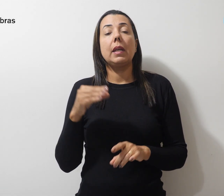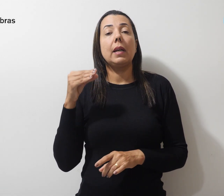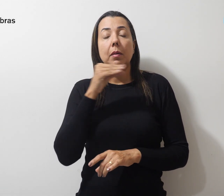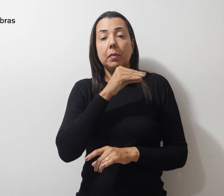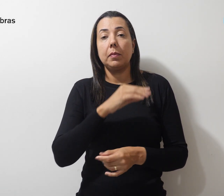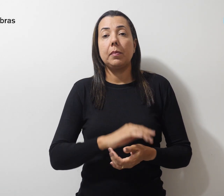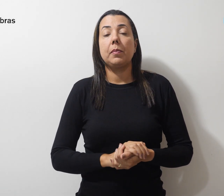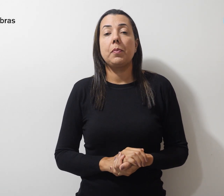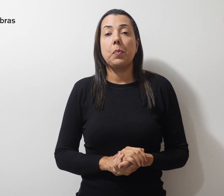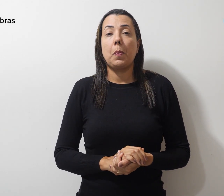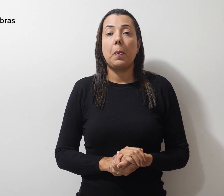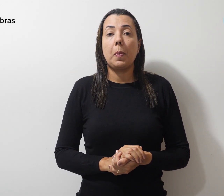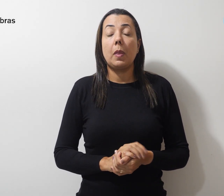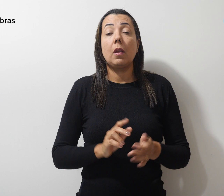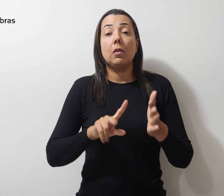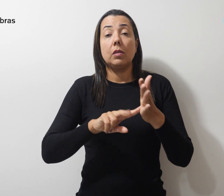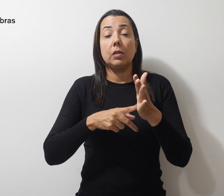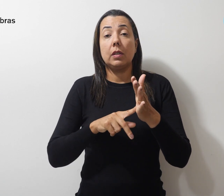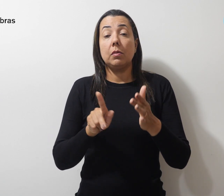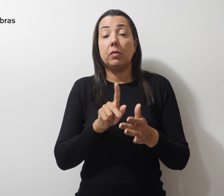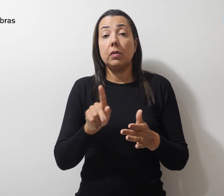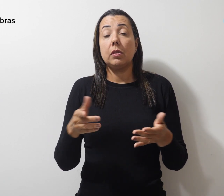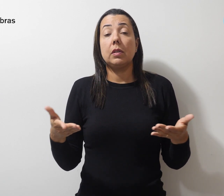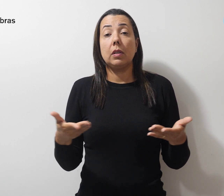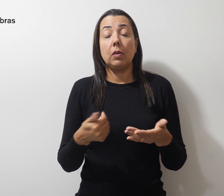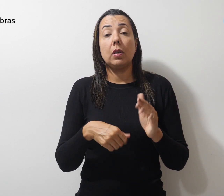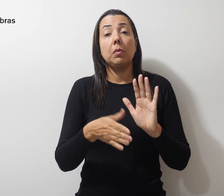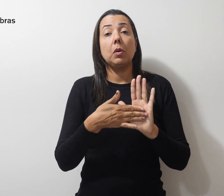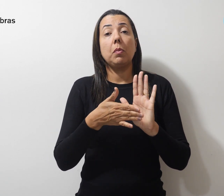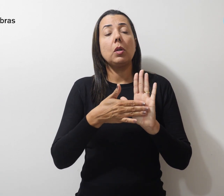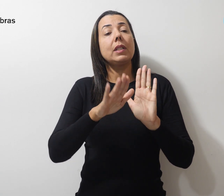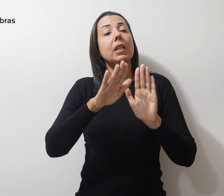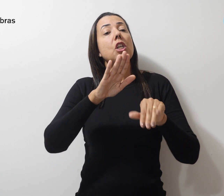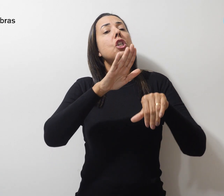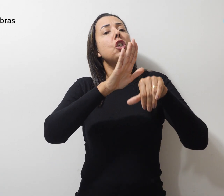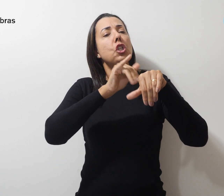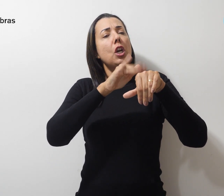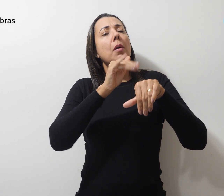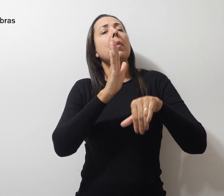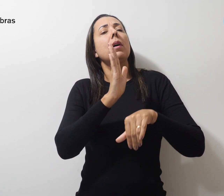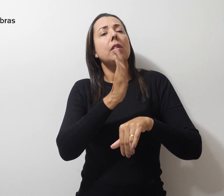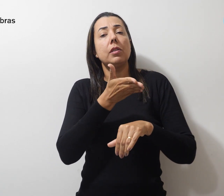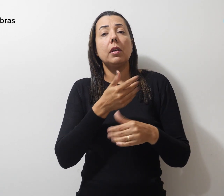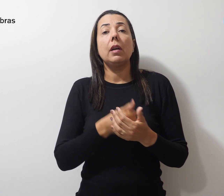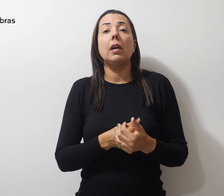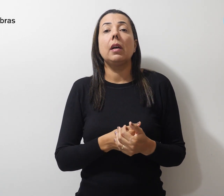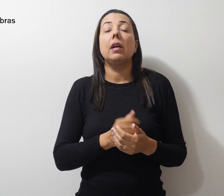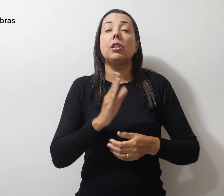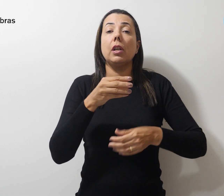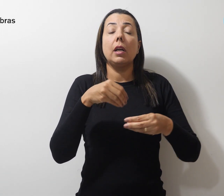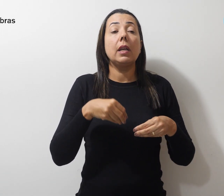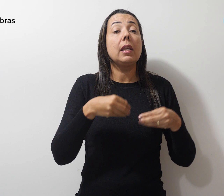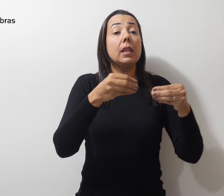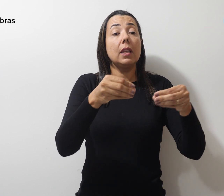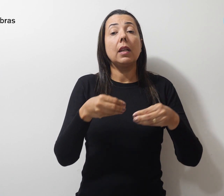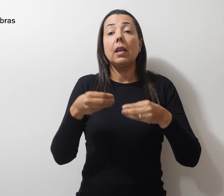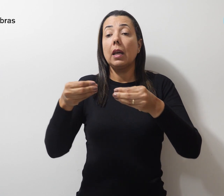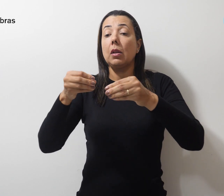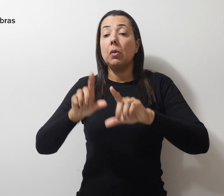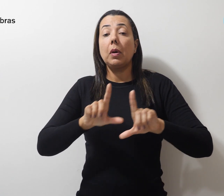O Simpro, por meio da campanha Convoca já! está distribuindo cartazes que